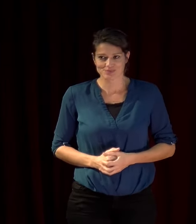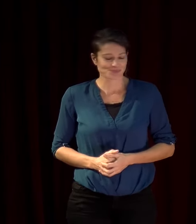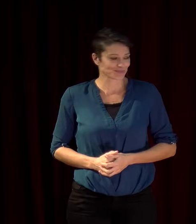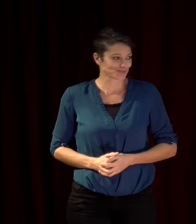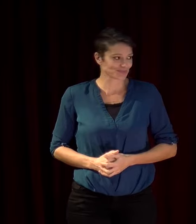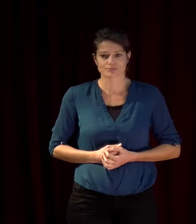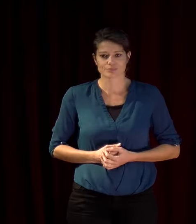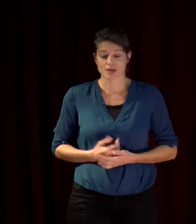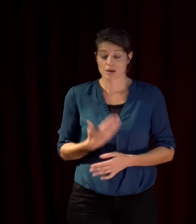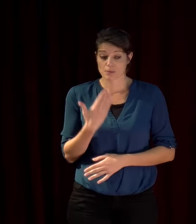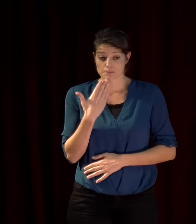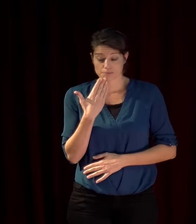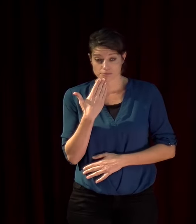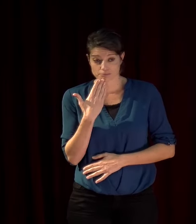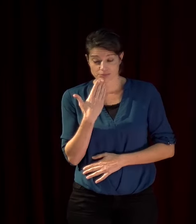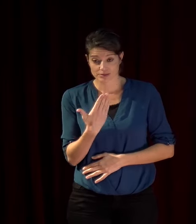merci pour